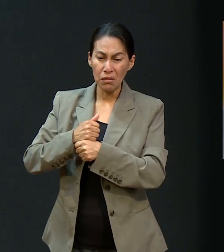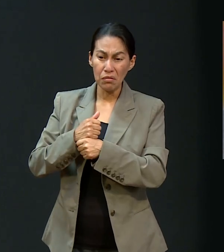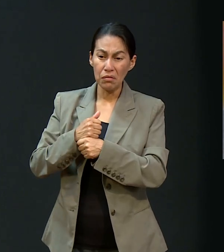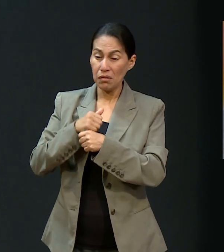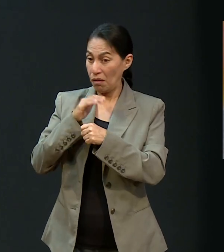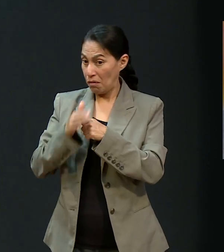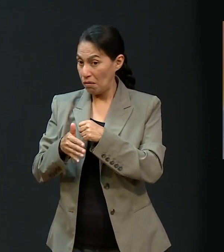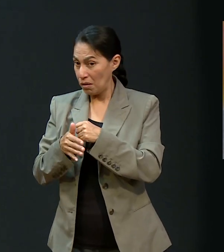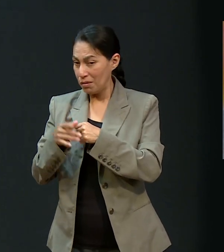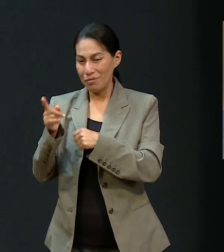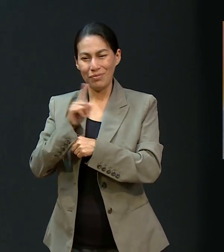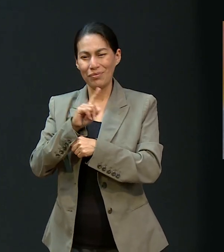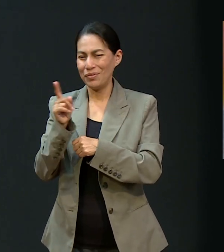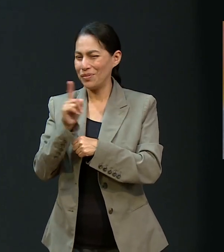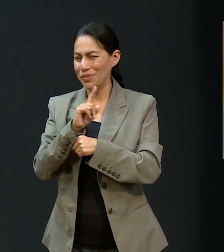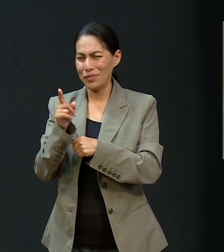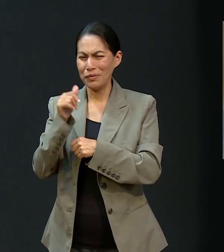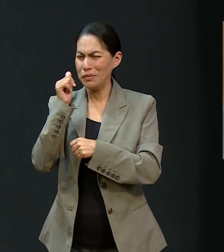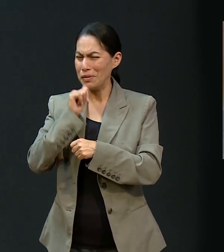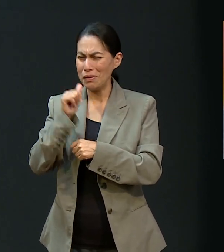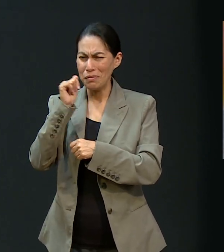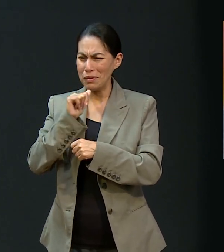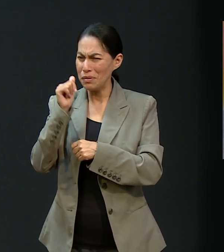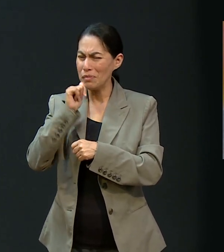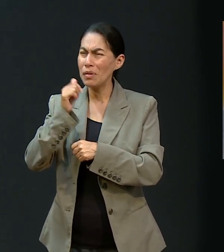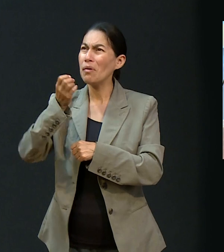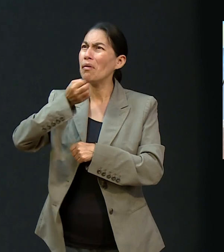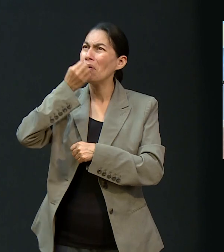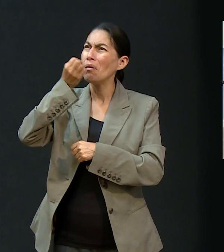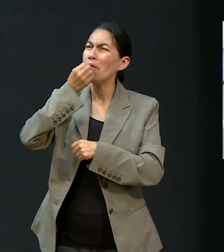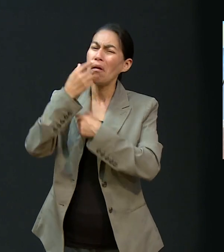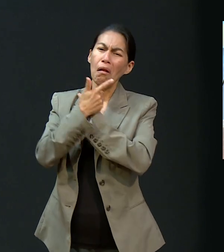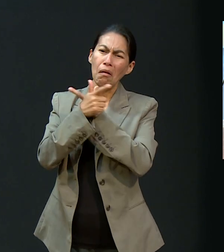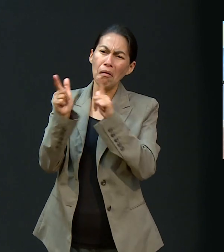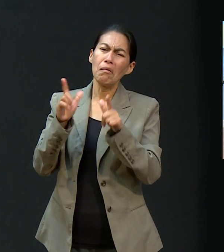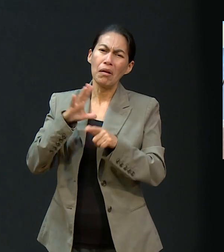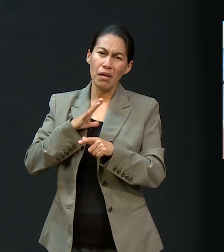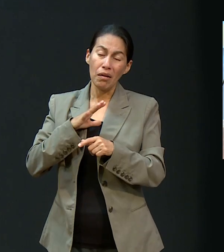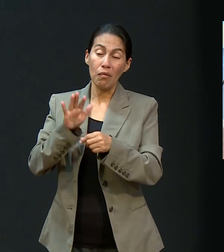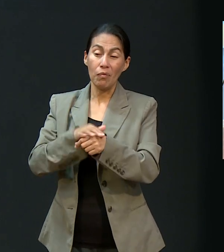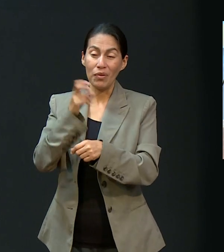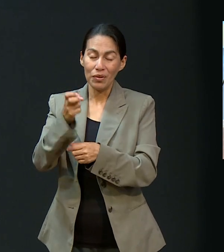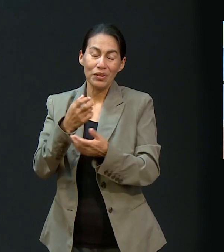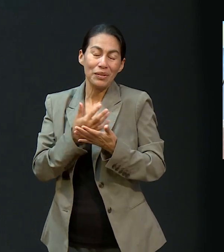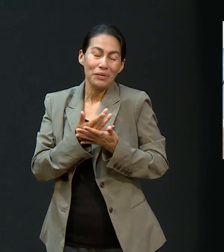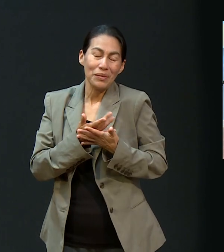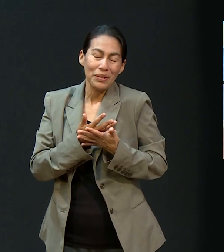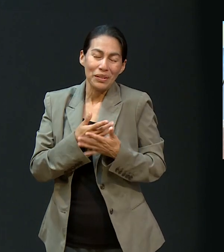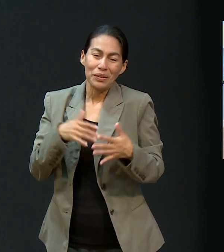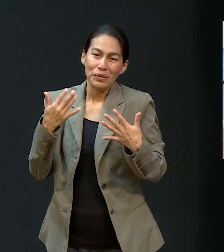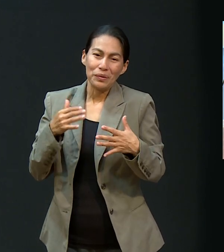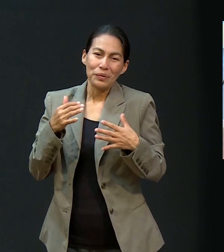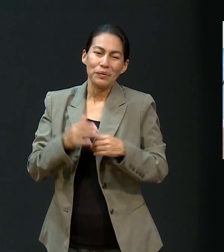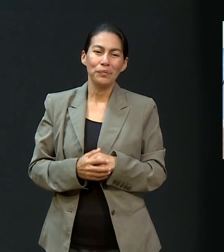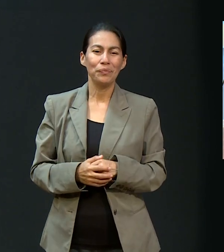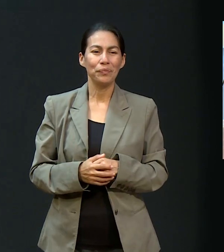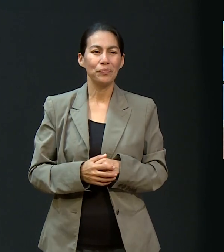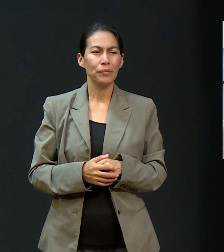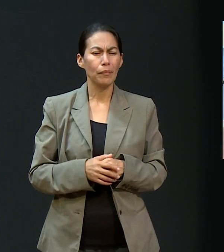también nos da esperanza. Amén. Sí es. ¿Y qué ha llegado a hacer para ti, Gladys? Pues,